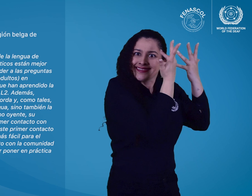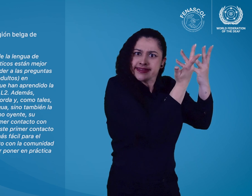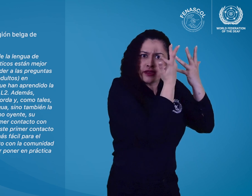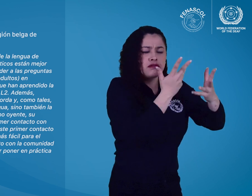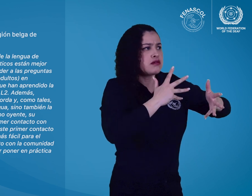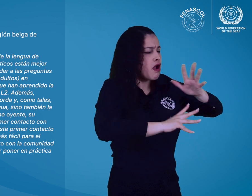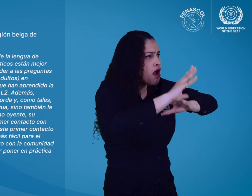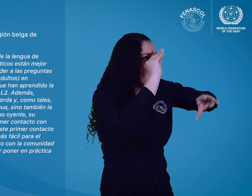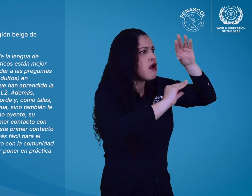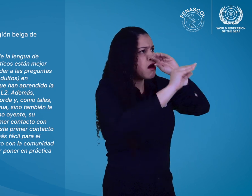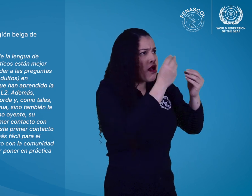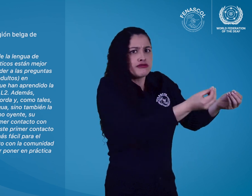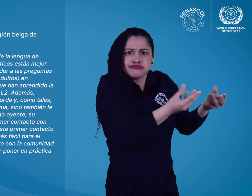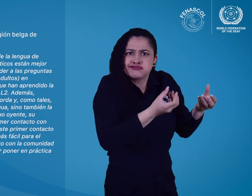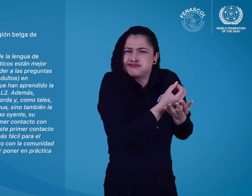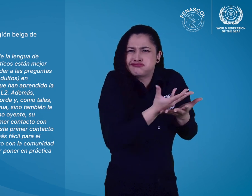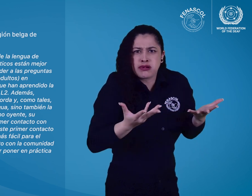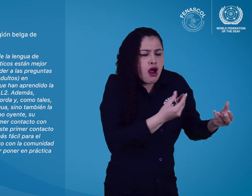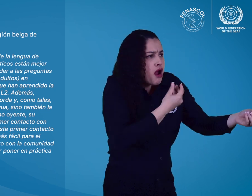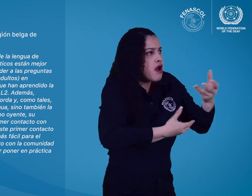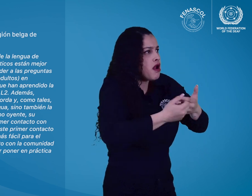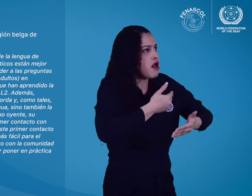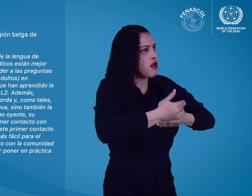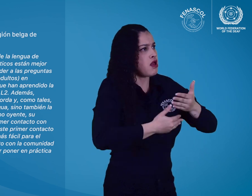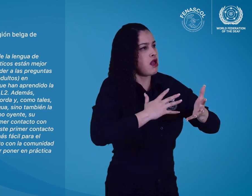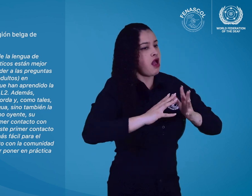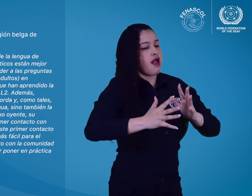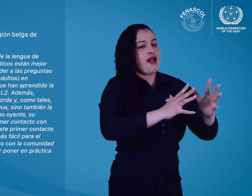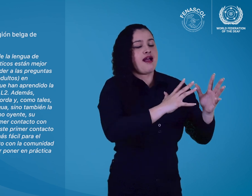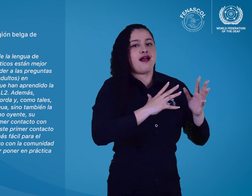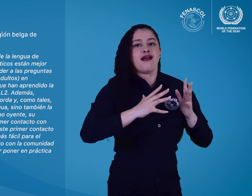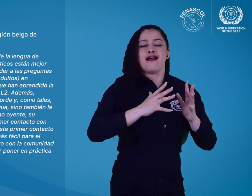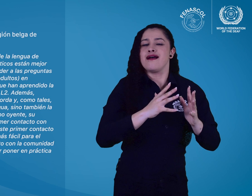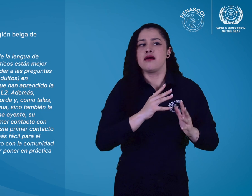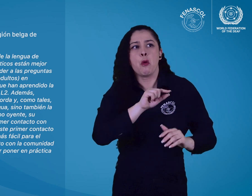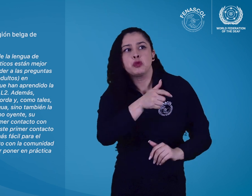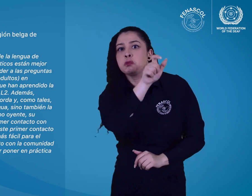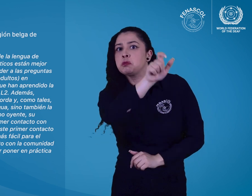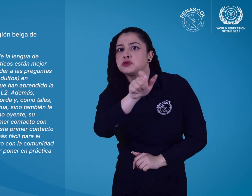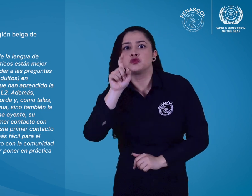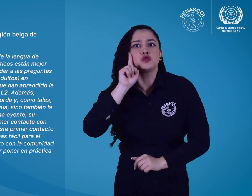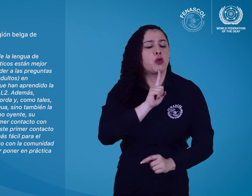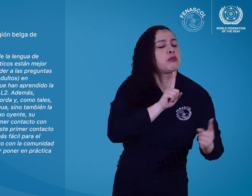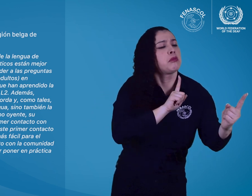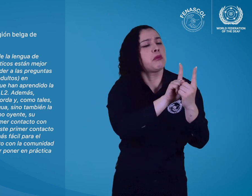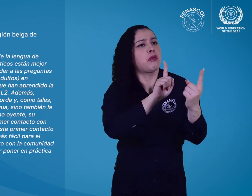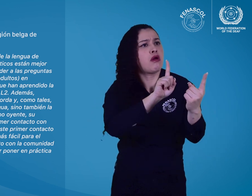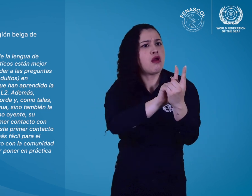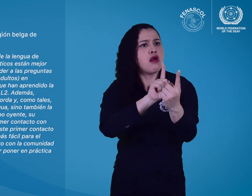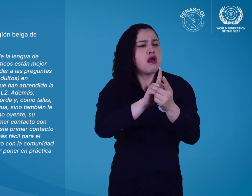con un profesor sordo resulta más fácil para el alumno oyente entrar en contacto